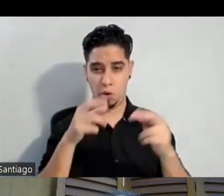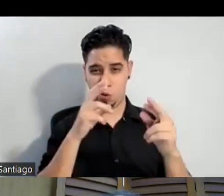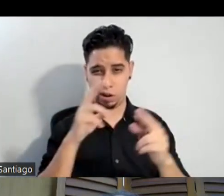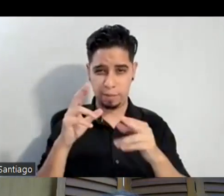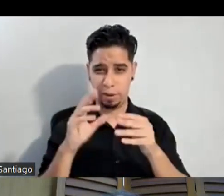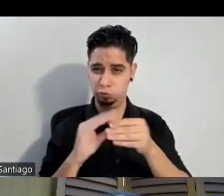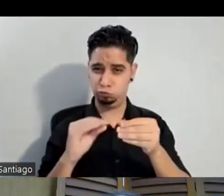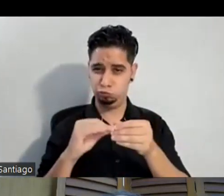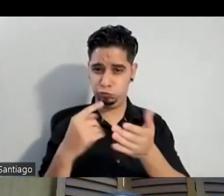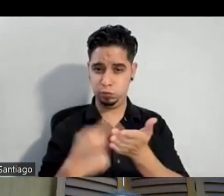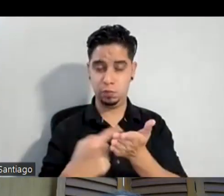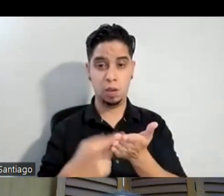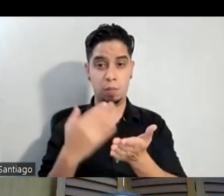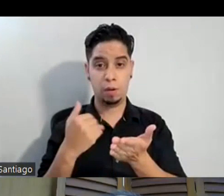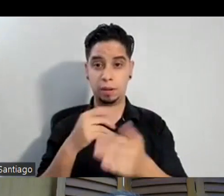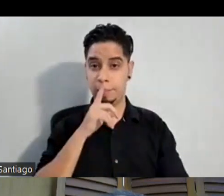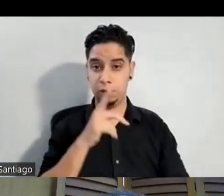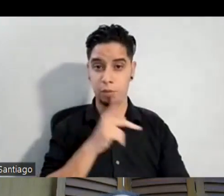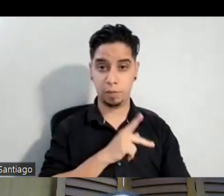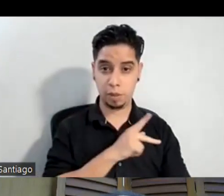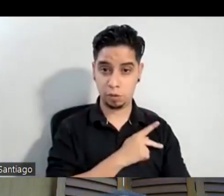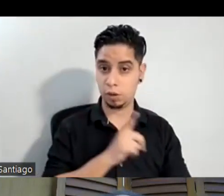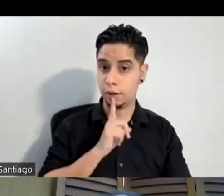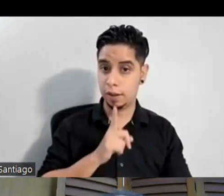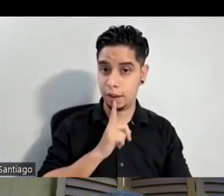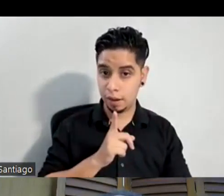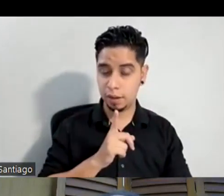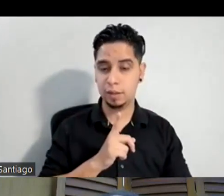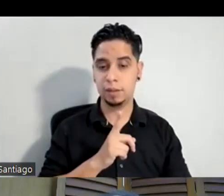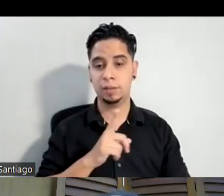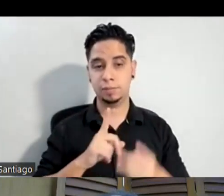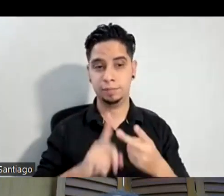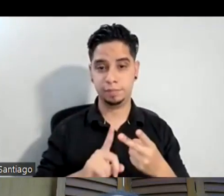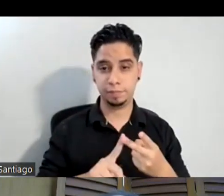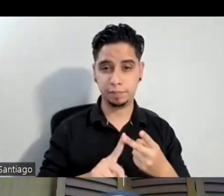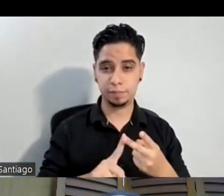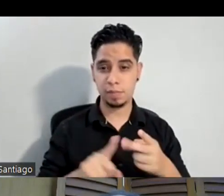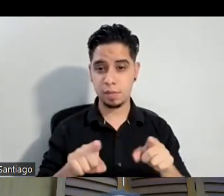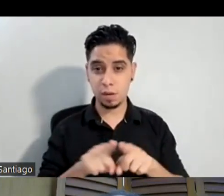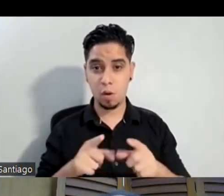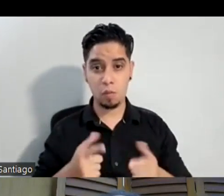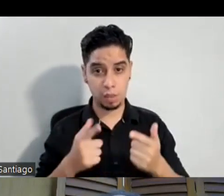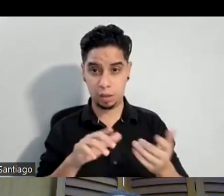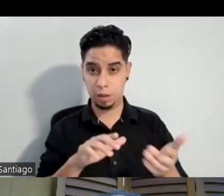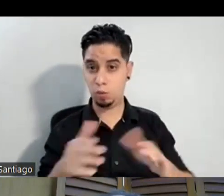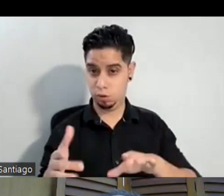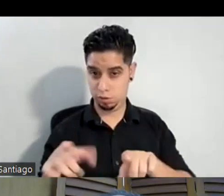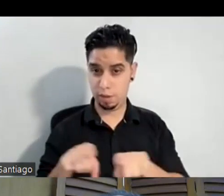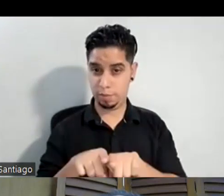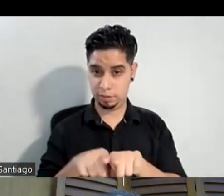si son personajes que existieron y si son vidas que se perdieron etcétera etcétera pero ese